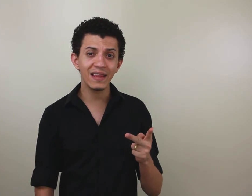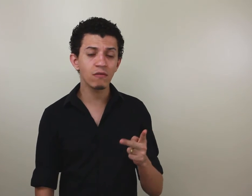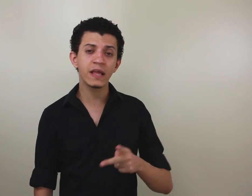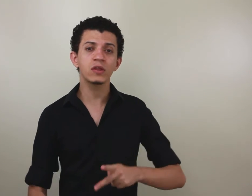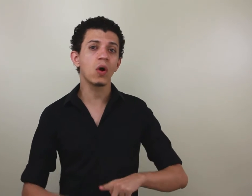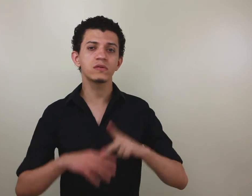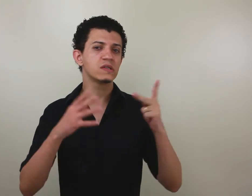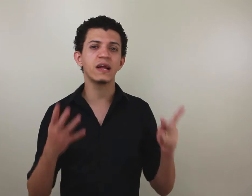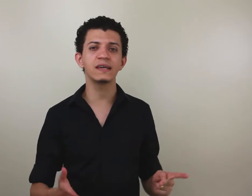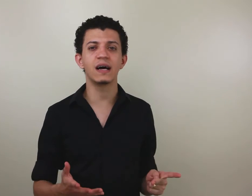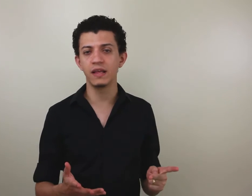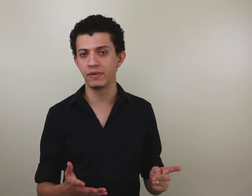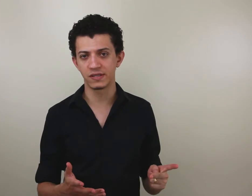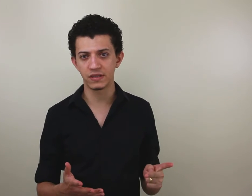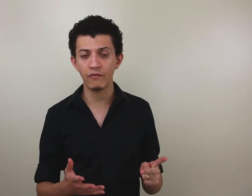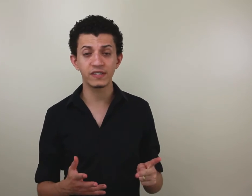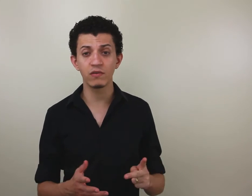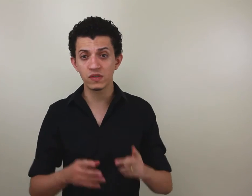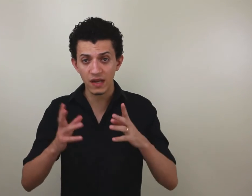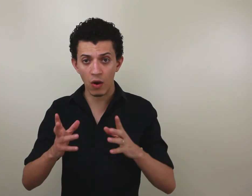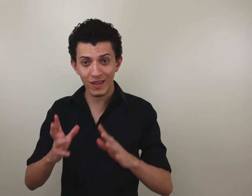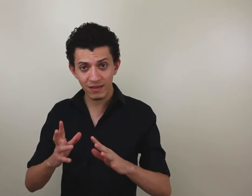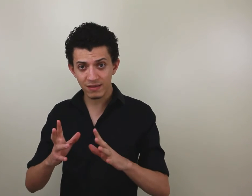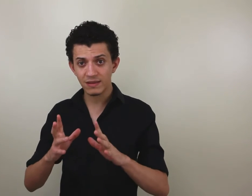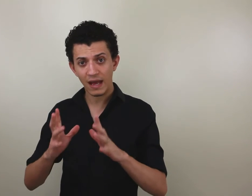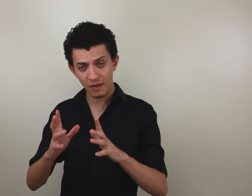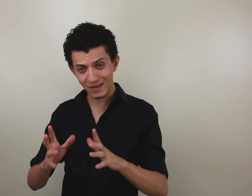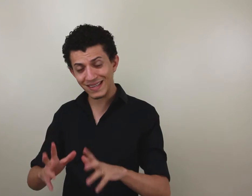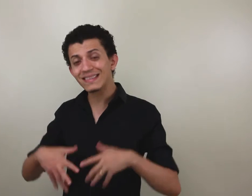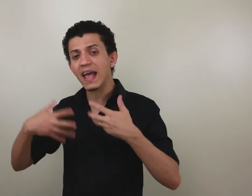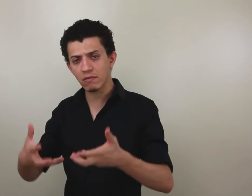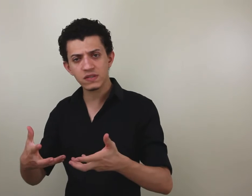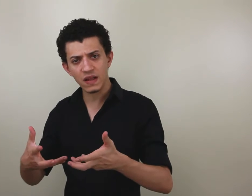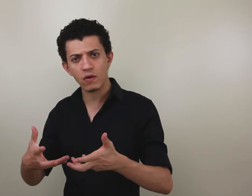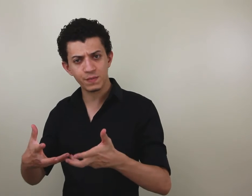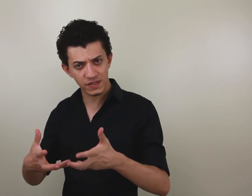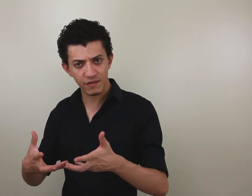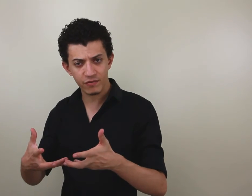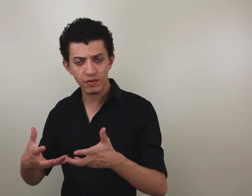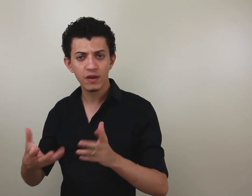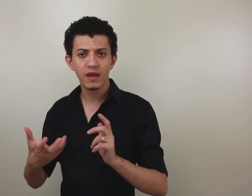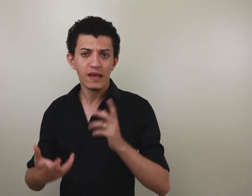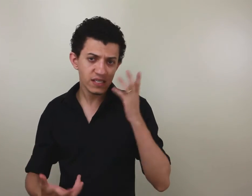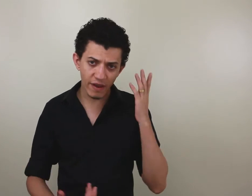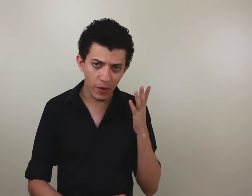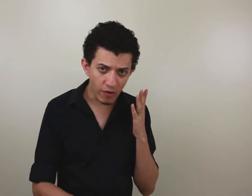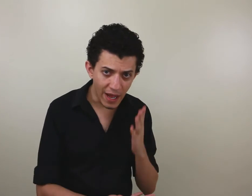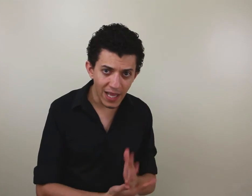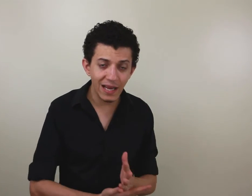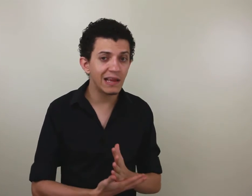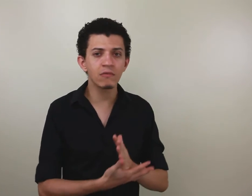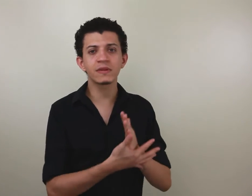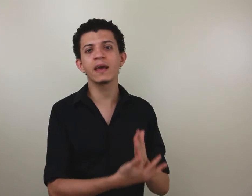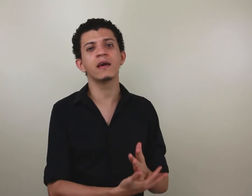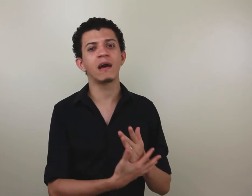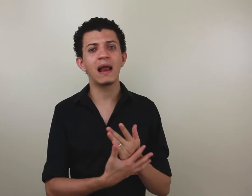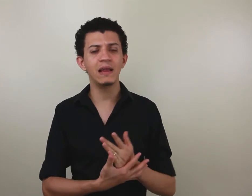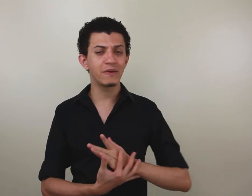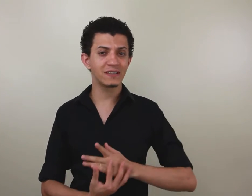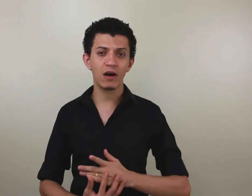não tem todos os sinais na Libras. Talvez tenha um sinal na Libras que tenha um sinal específico. Você vai procurar ali, ele não tem. A Libras é